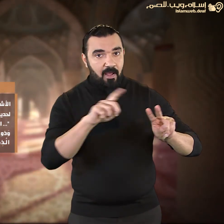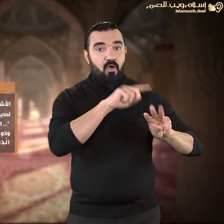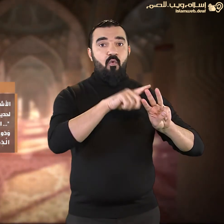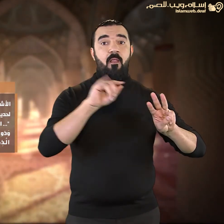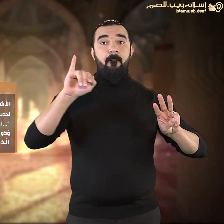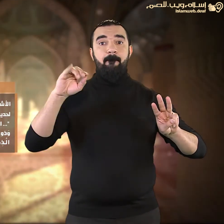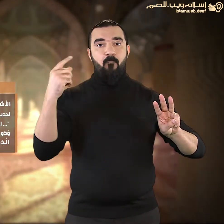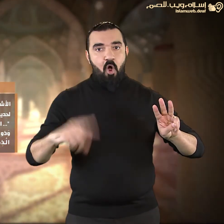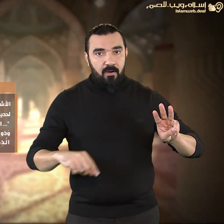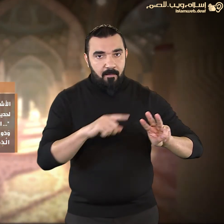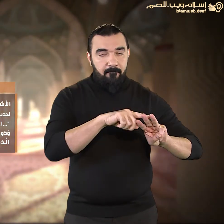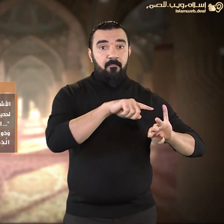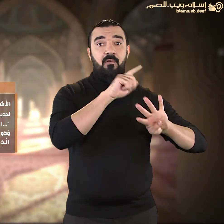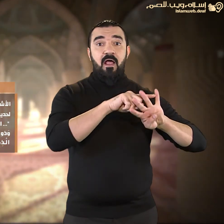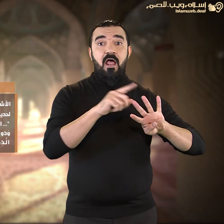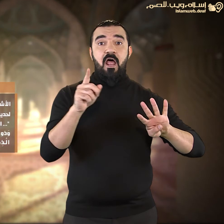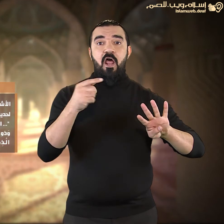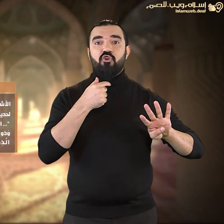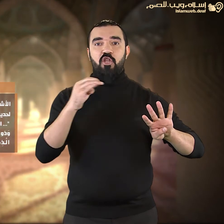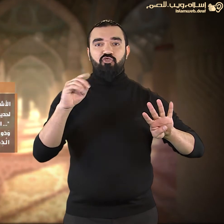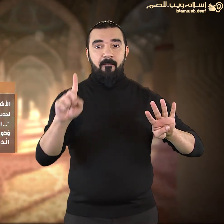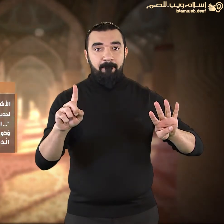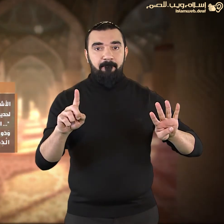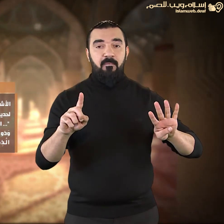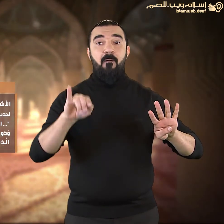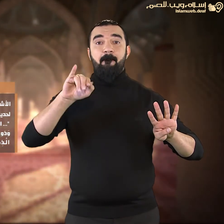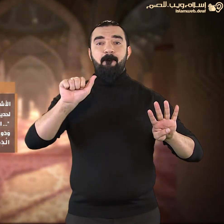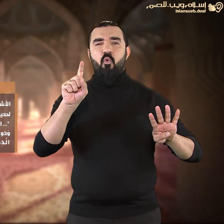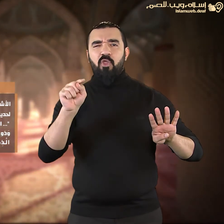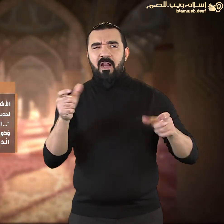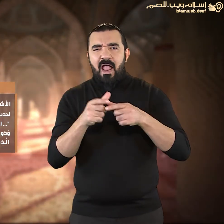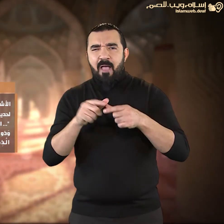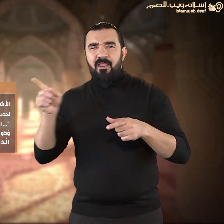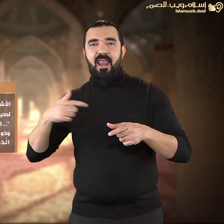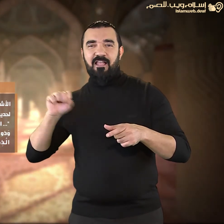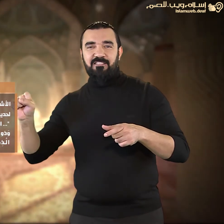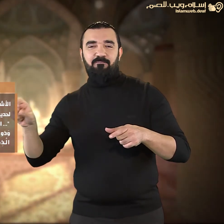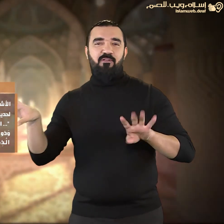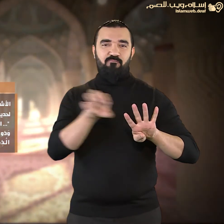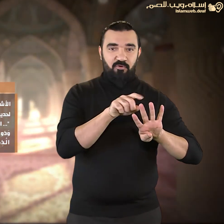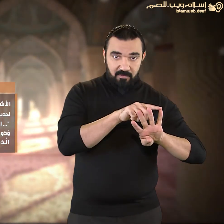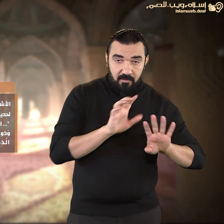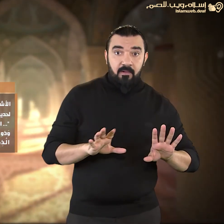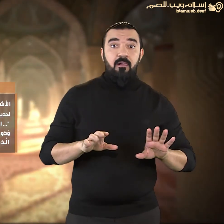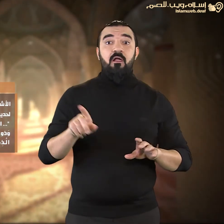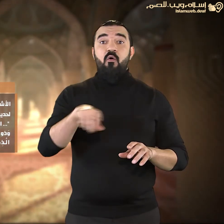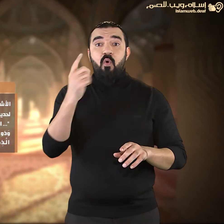السابع الهجري الذي بين جمهدى وشعبان وهذه الأشهر